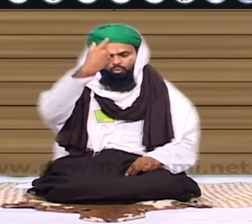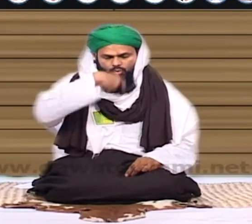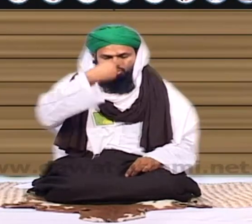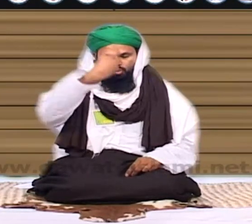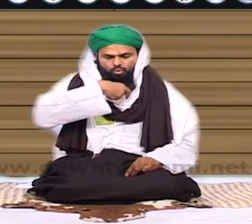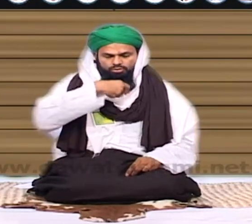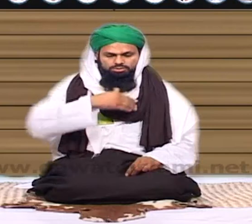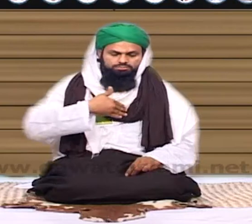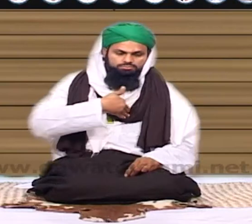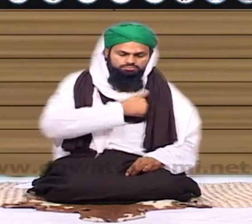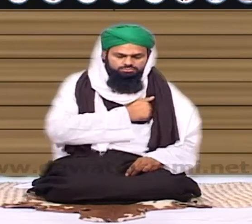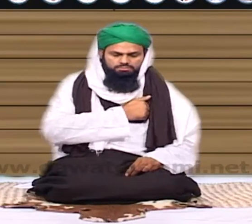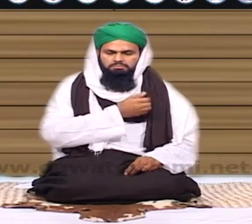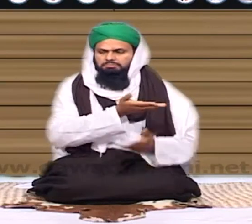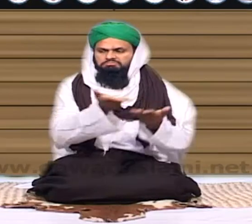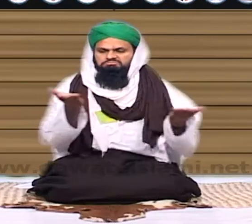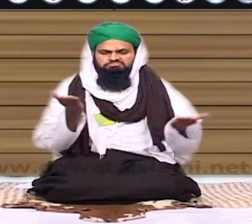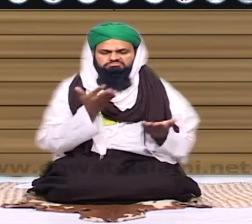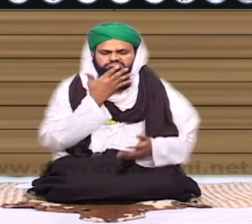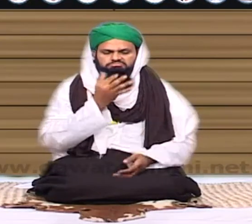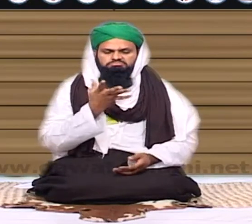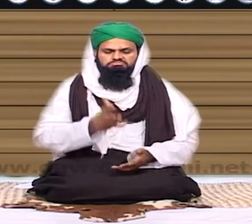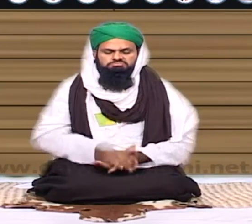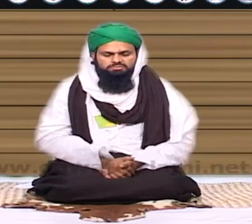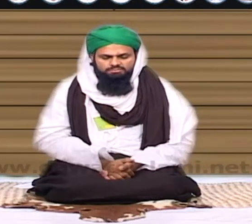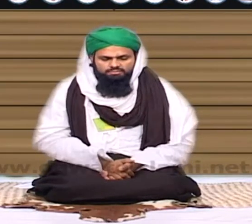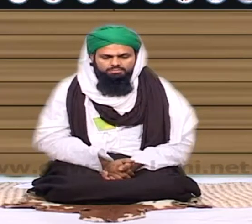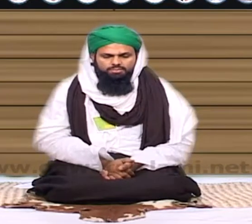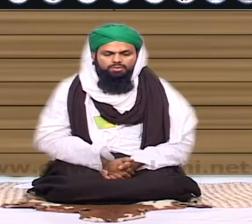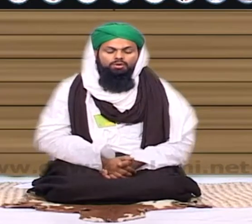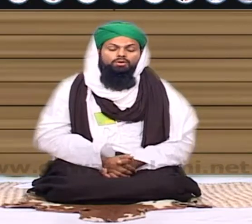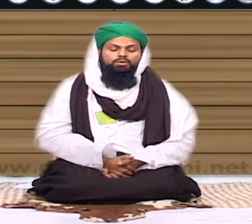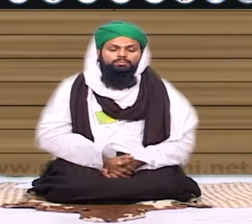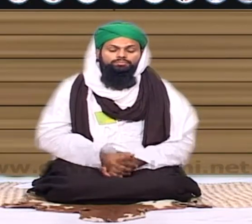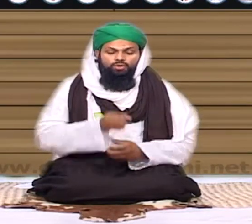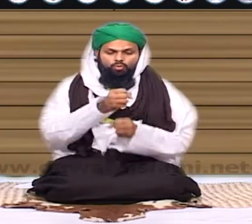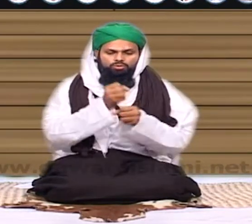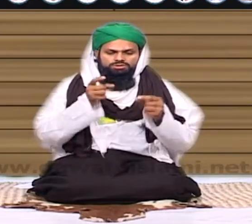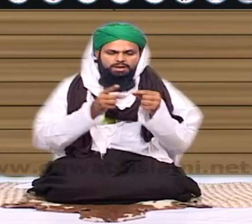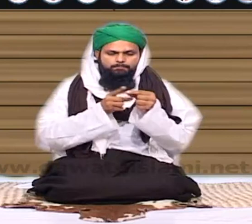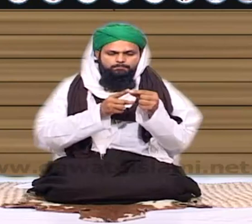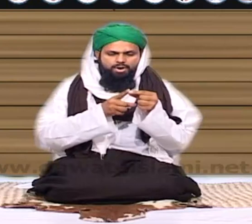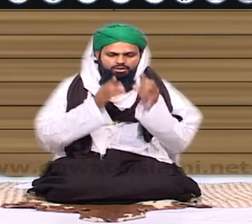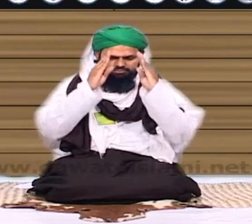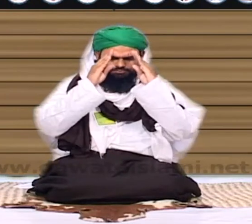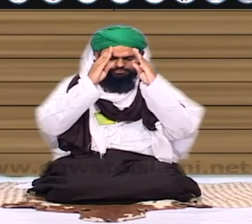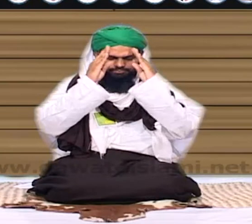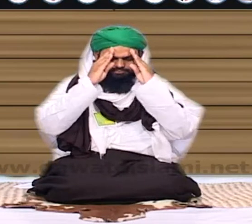ردت تاری ہوتی دن کے بعد میں یہاں تو ان لوگیاں کچھ بھی نہیں ہوتا اتنا ہوتا تھا تو ایک بار رضو سرکار بغداد